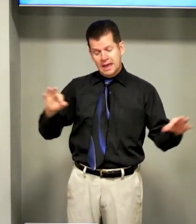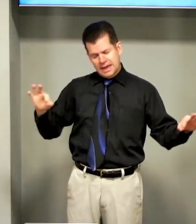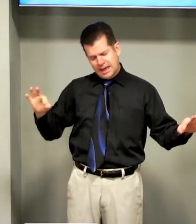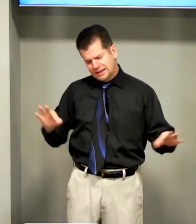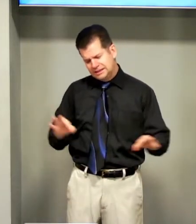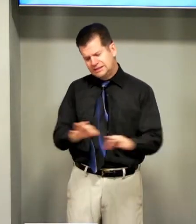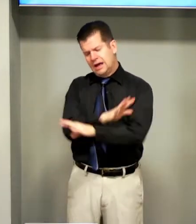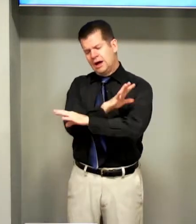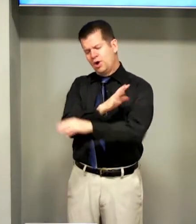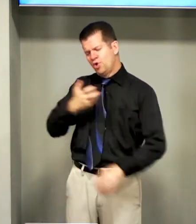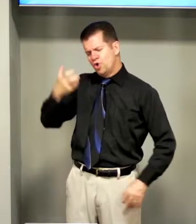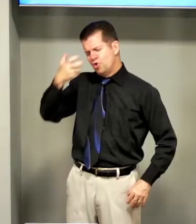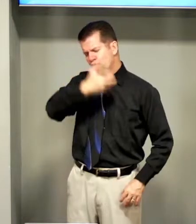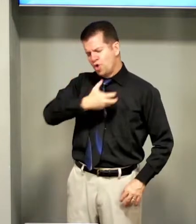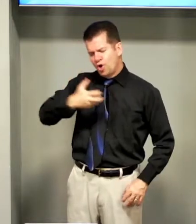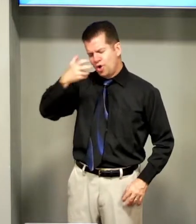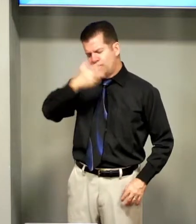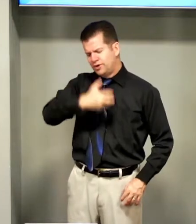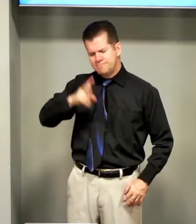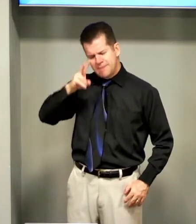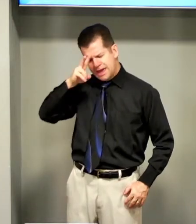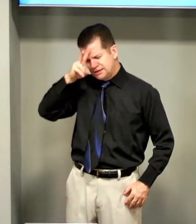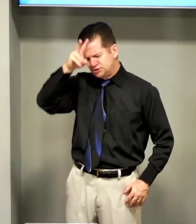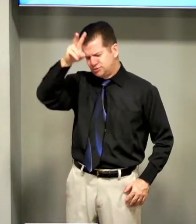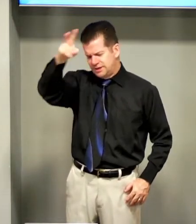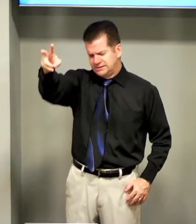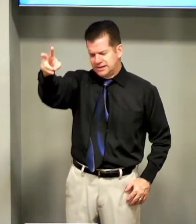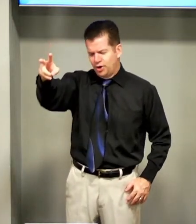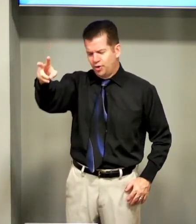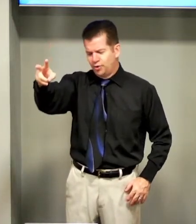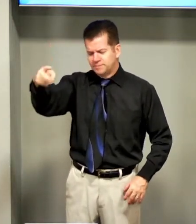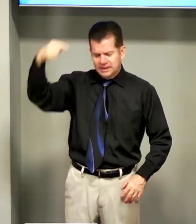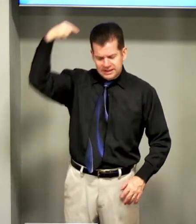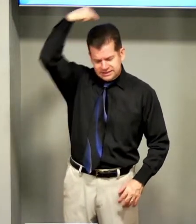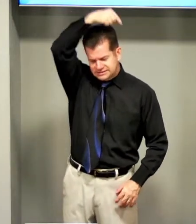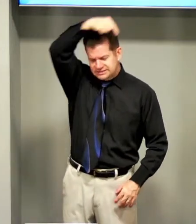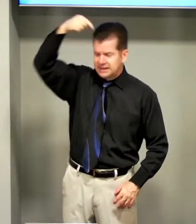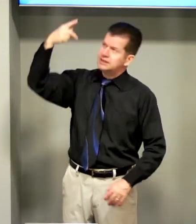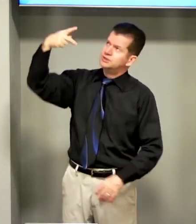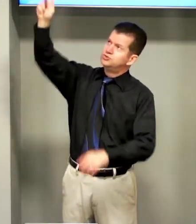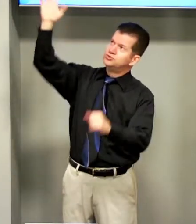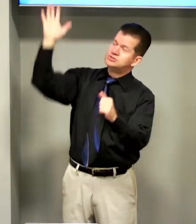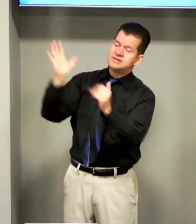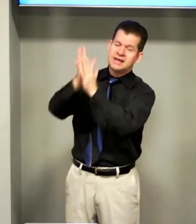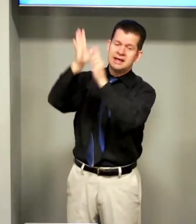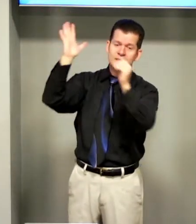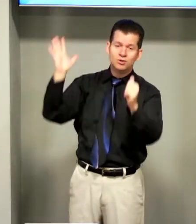o coro imenso E santo seu louvor